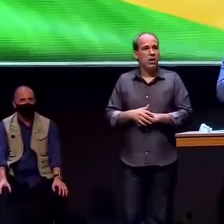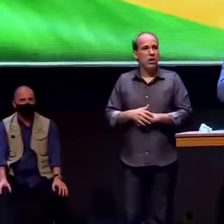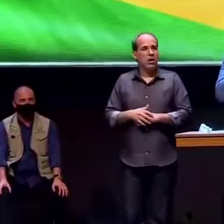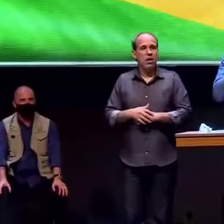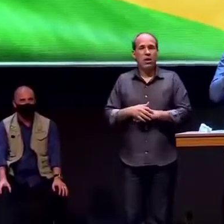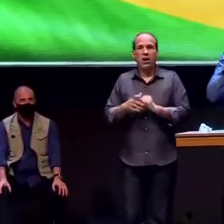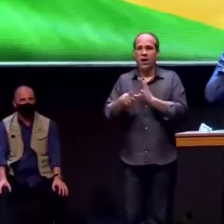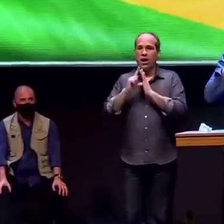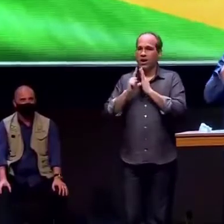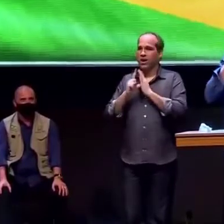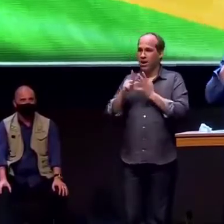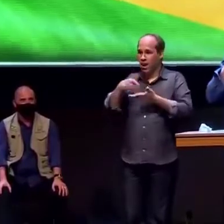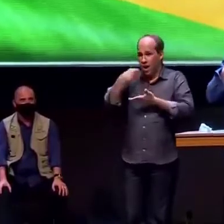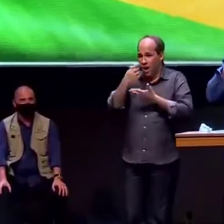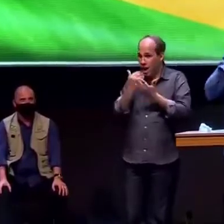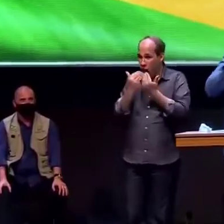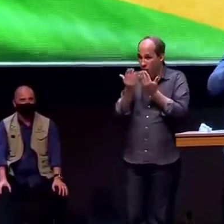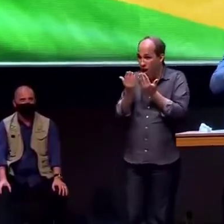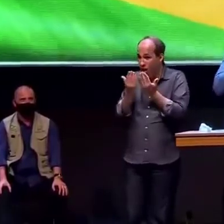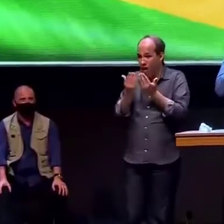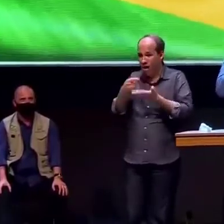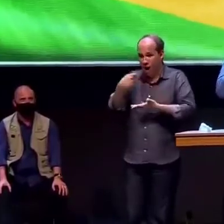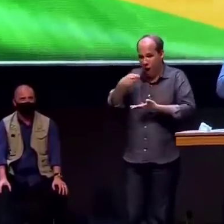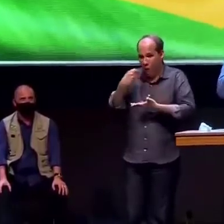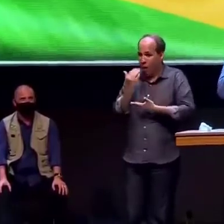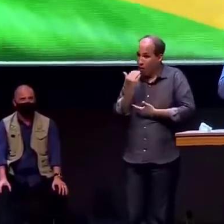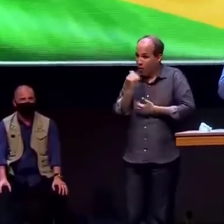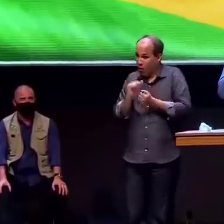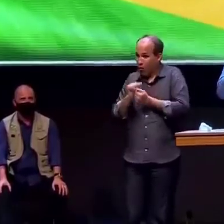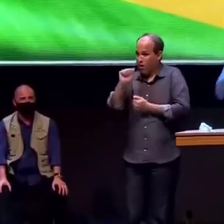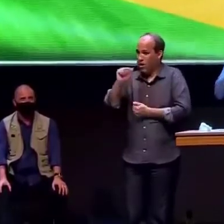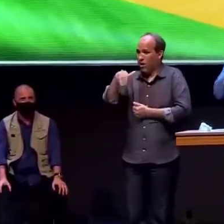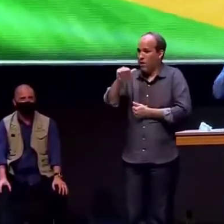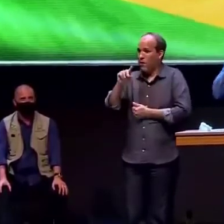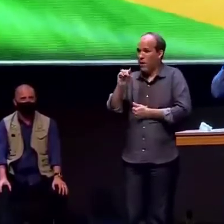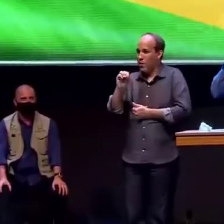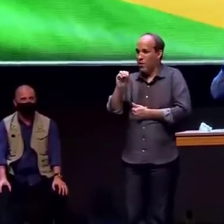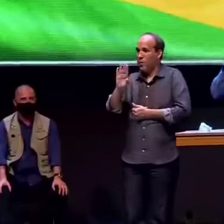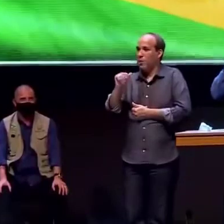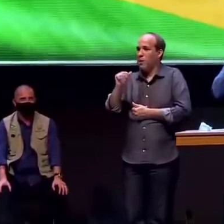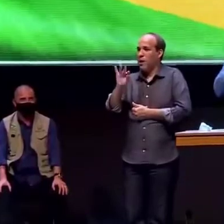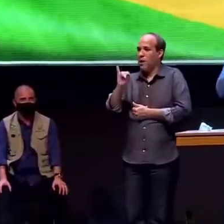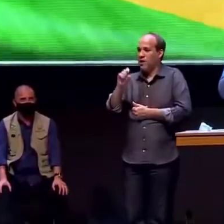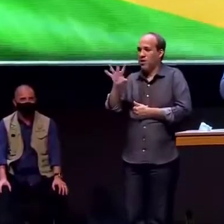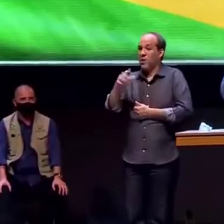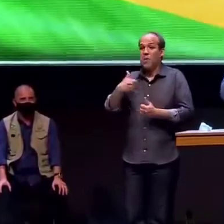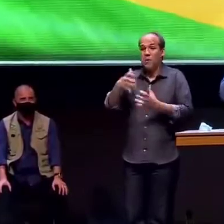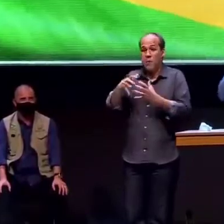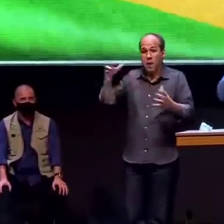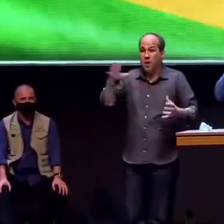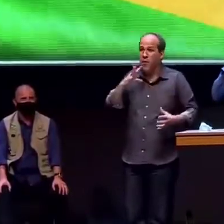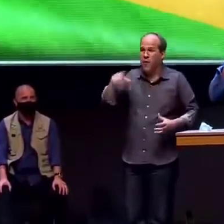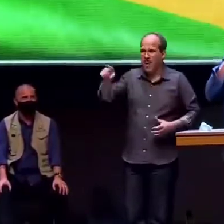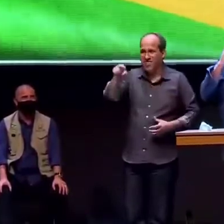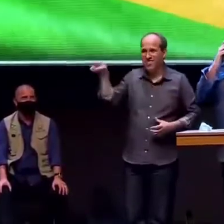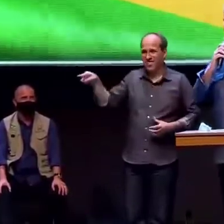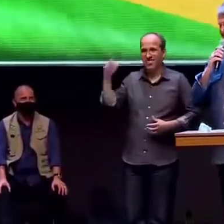Batista só que é mais velho, sabe quem ele é, com quem ele mexe